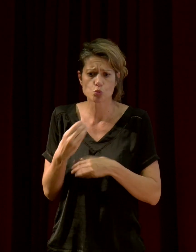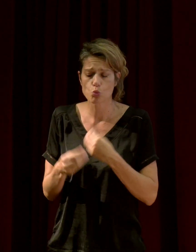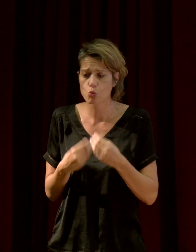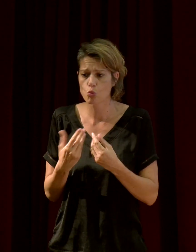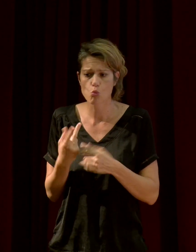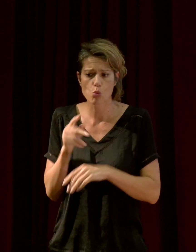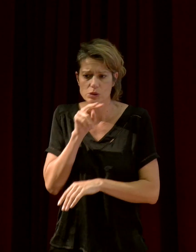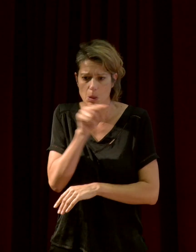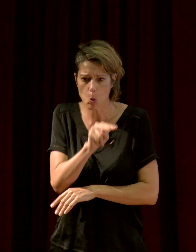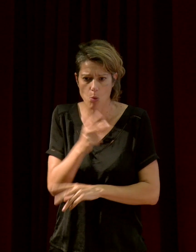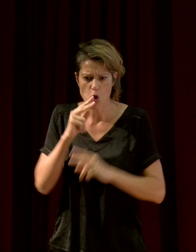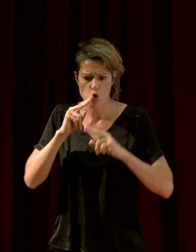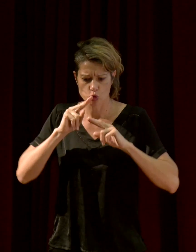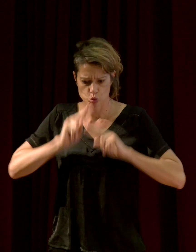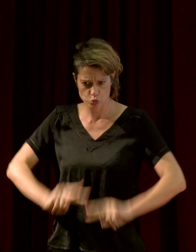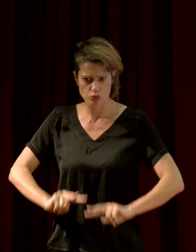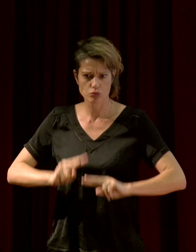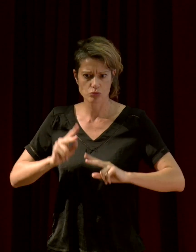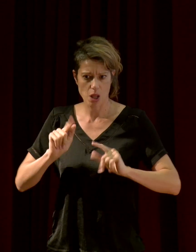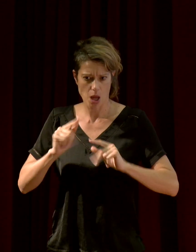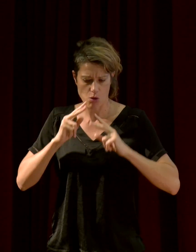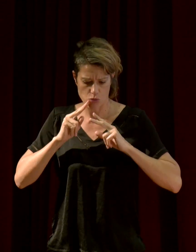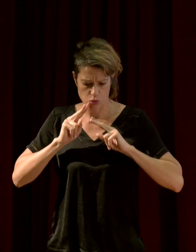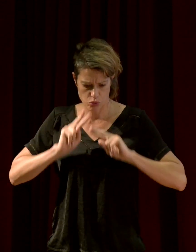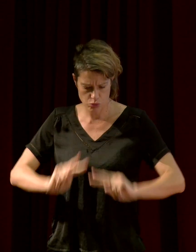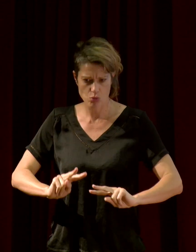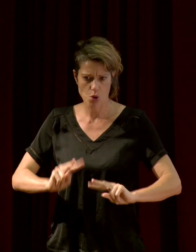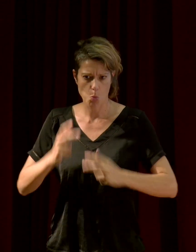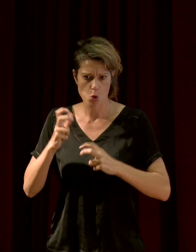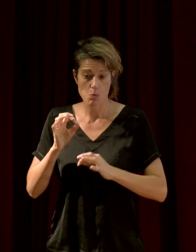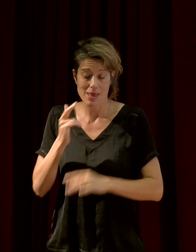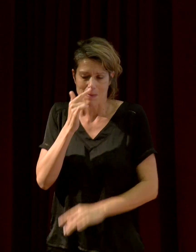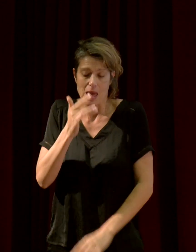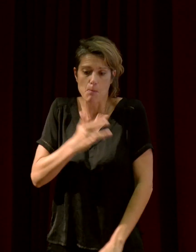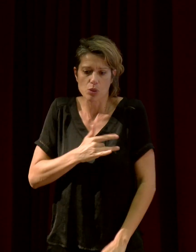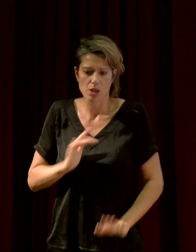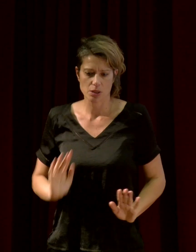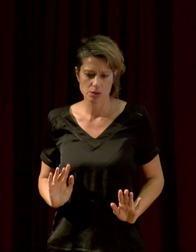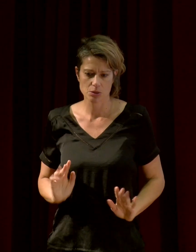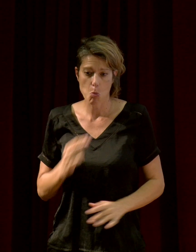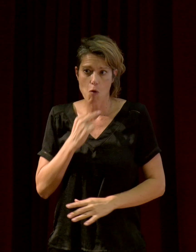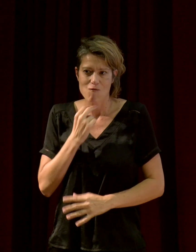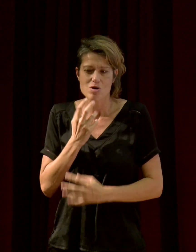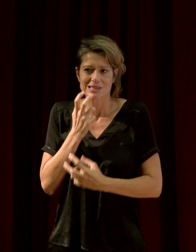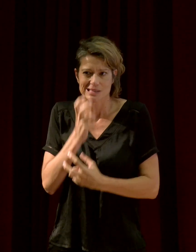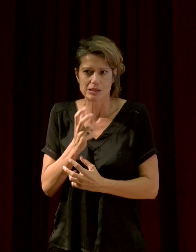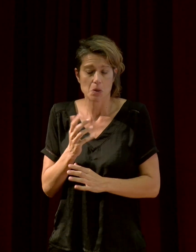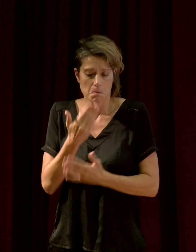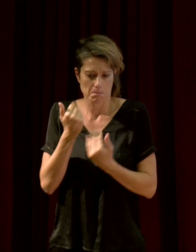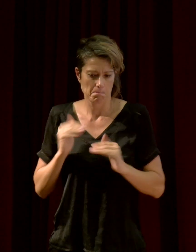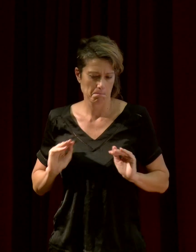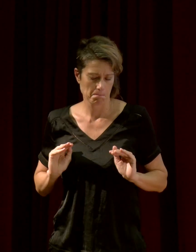autres, ou serpents.'est tout à fait probable. Mais bon, voilà, on est dans les hypothèses. On est dans les hypothèses. Maintenant, les sons